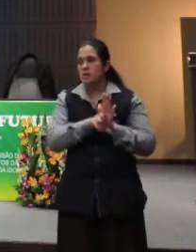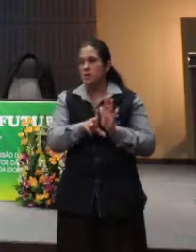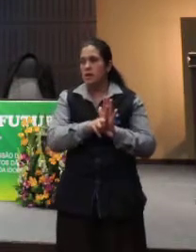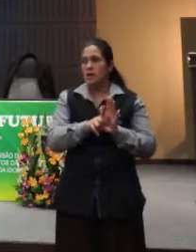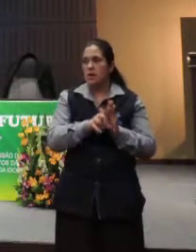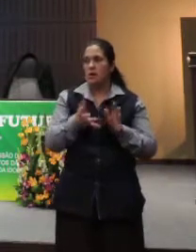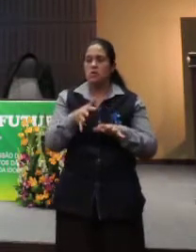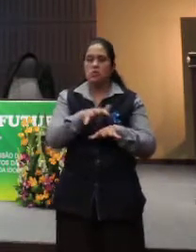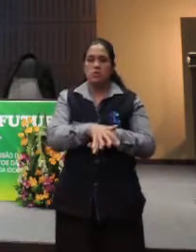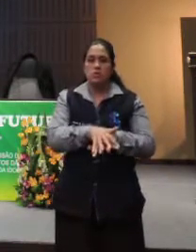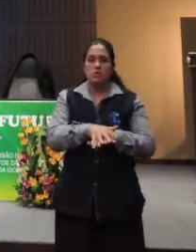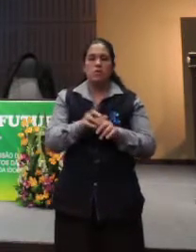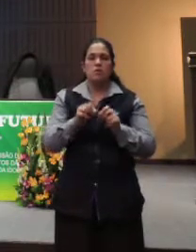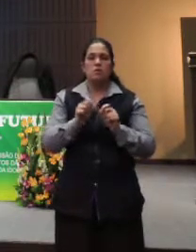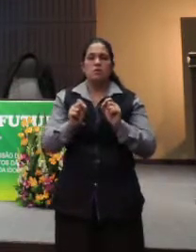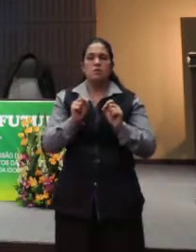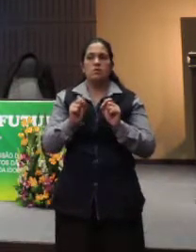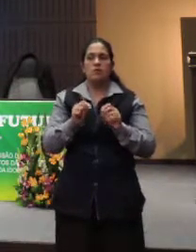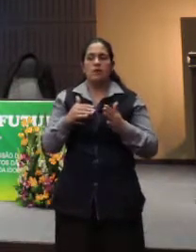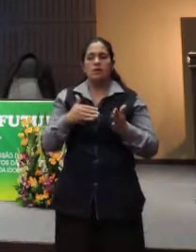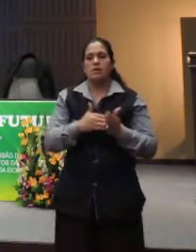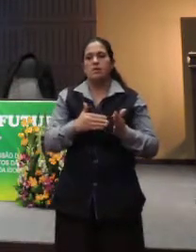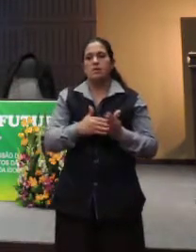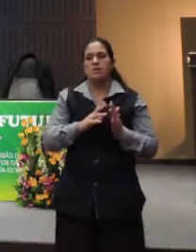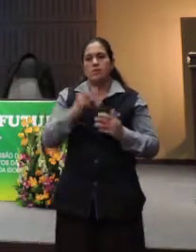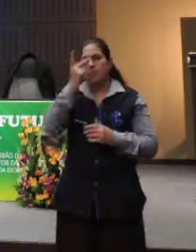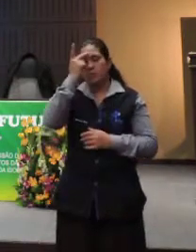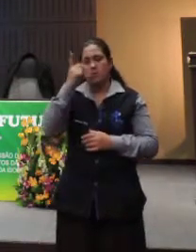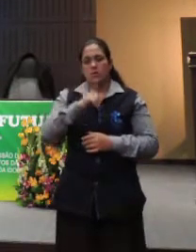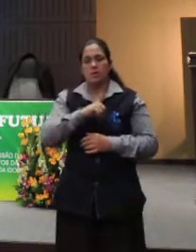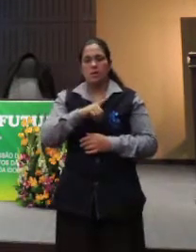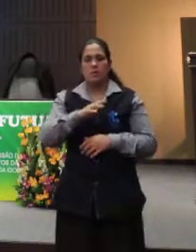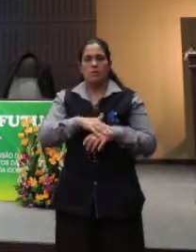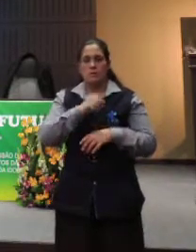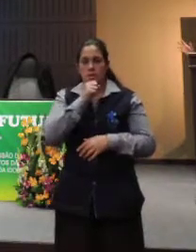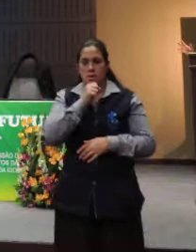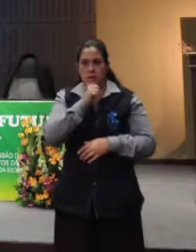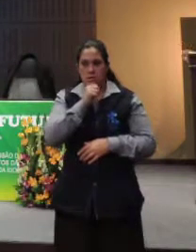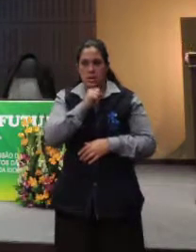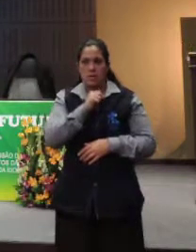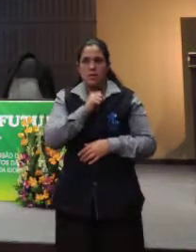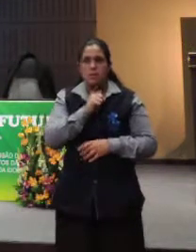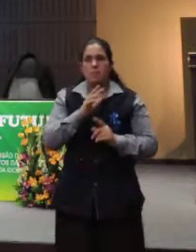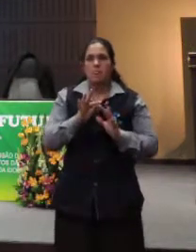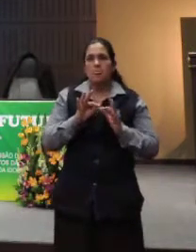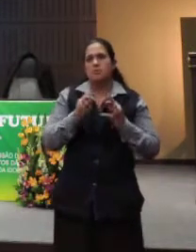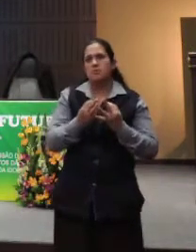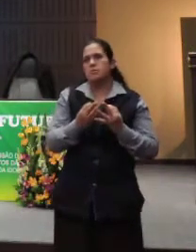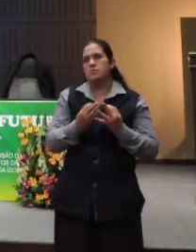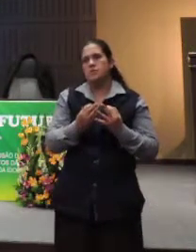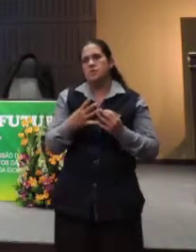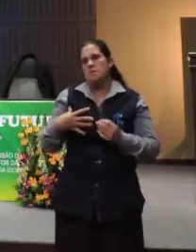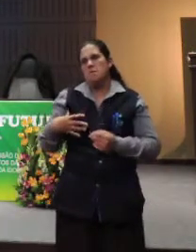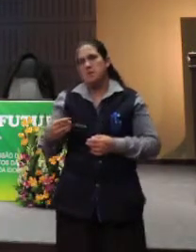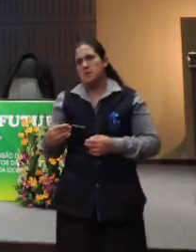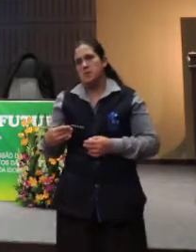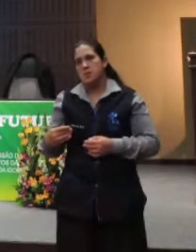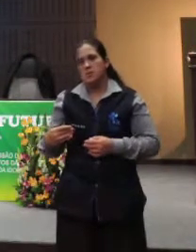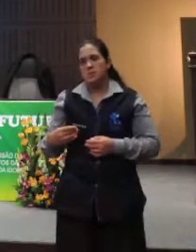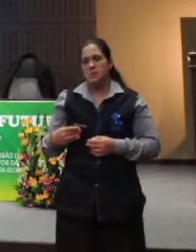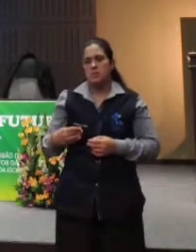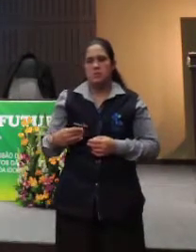inclusão, limitava. Quando a pessoa ia ficando idosa, um familiar qualquer, um filho,